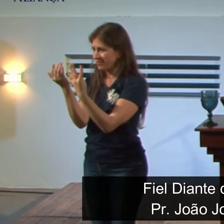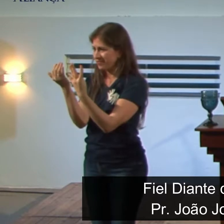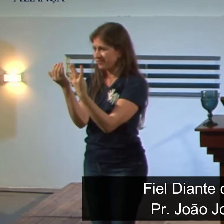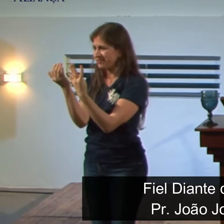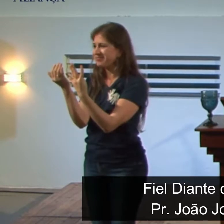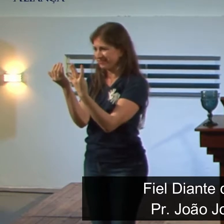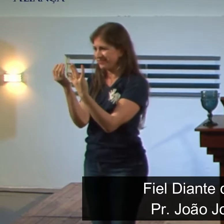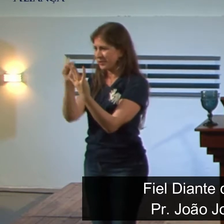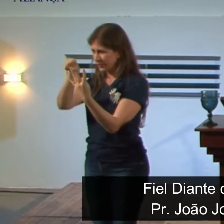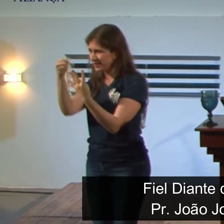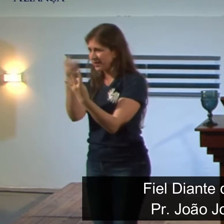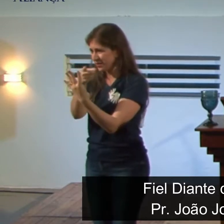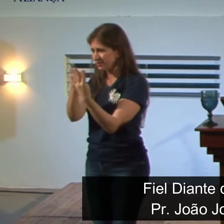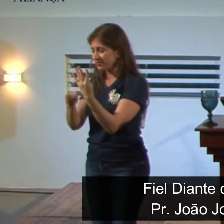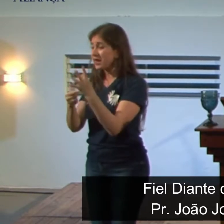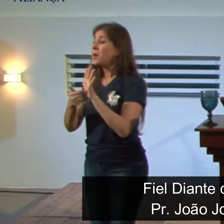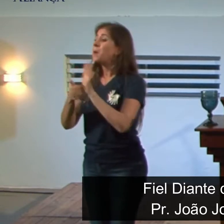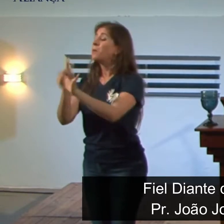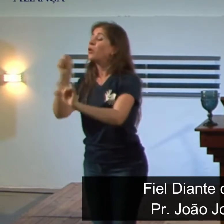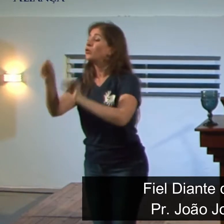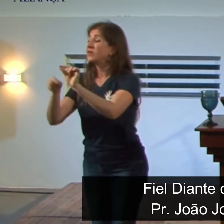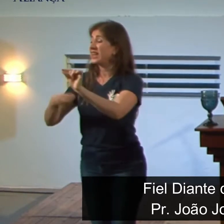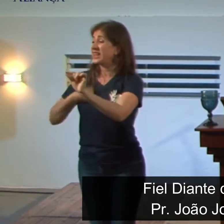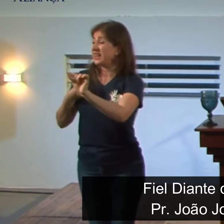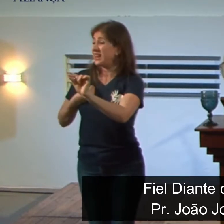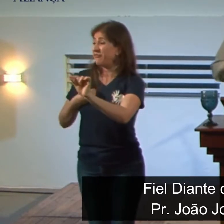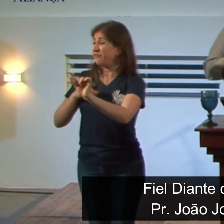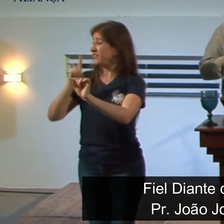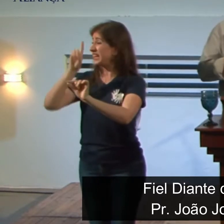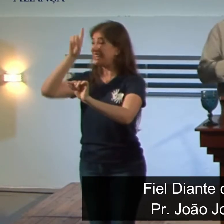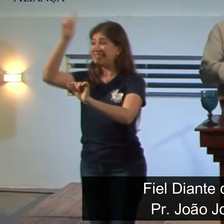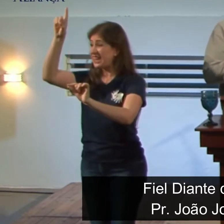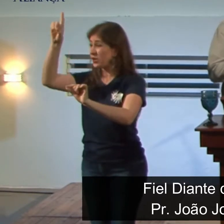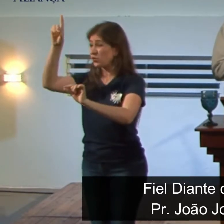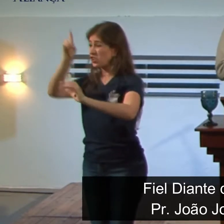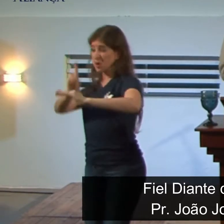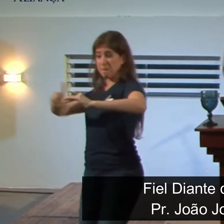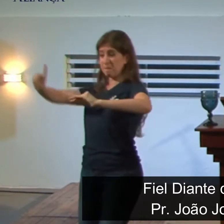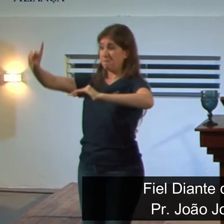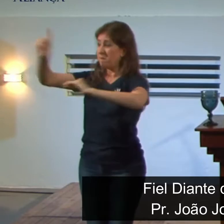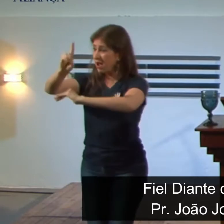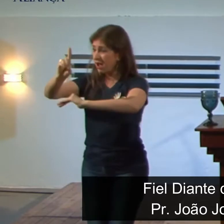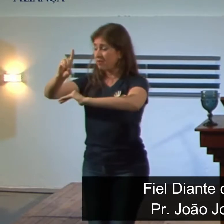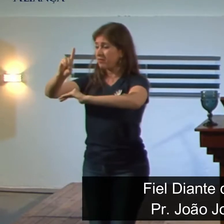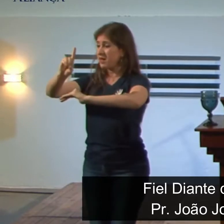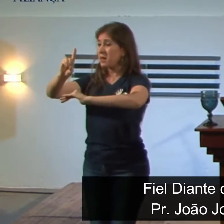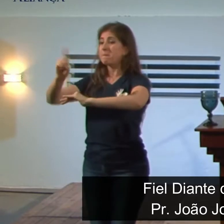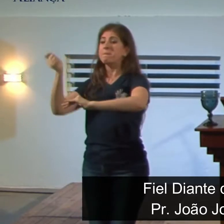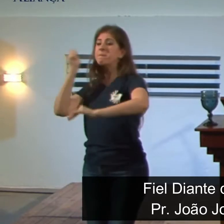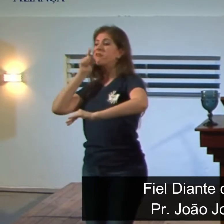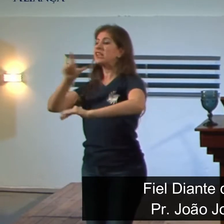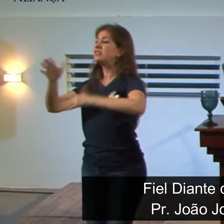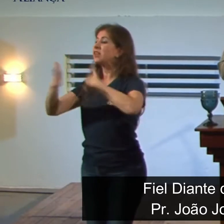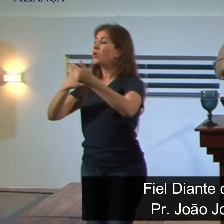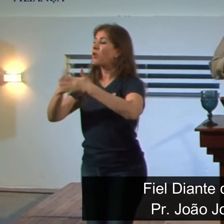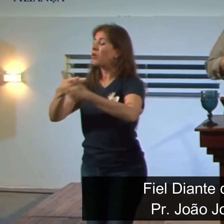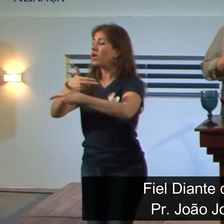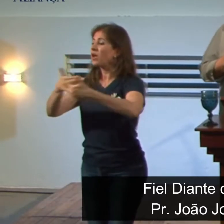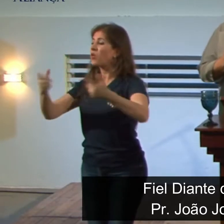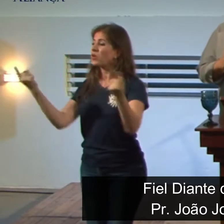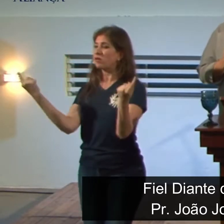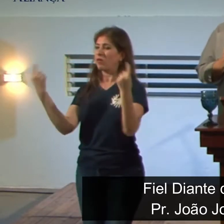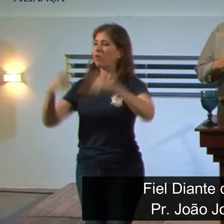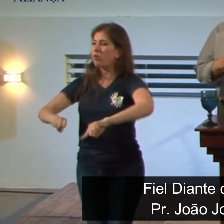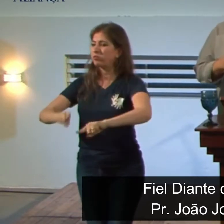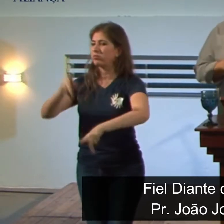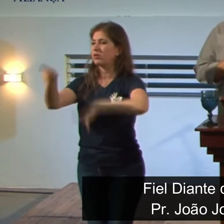que Deus e a sua palavra são suficientes para vencer qualquer adversário que se levante contra